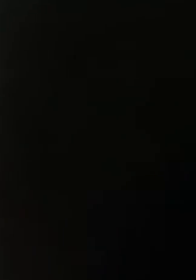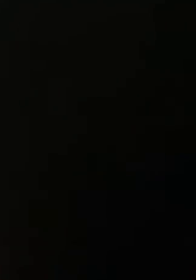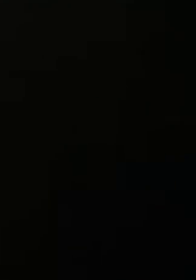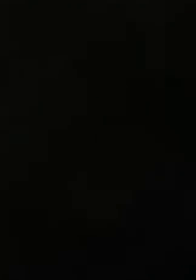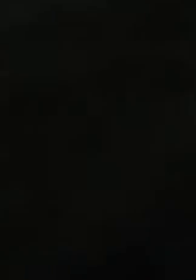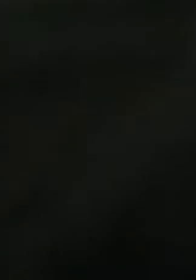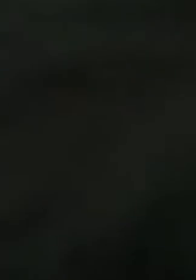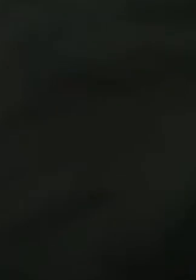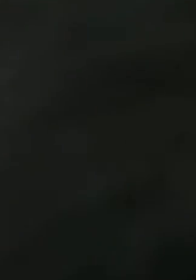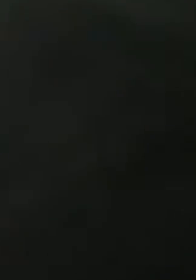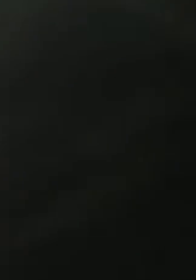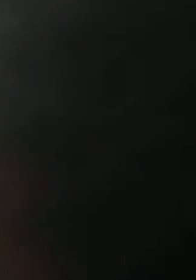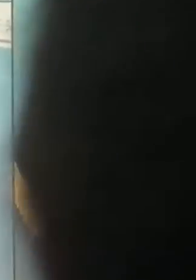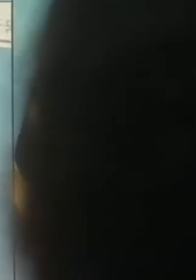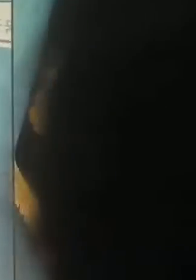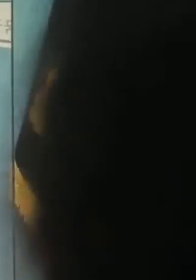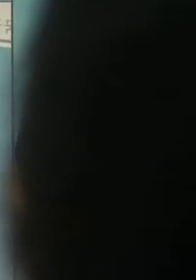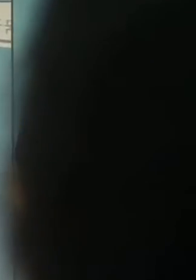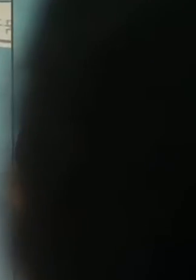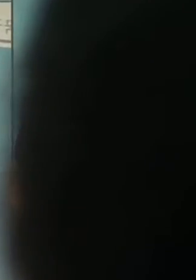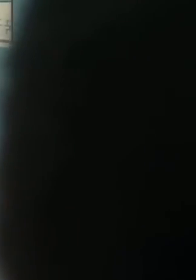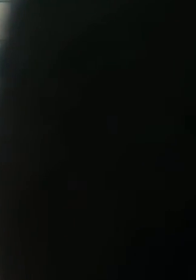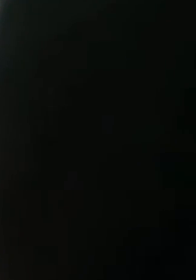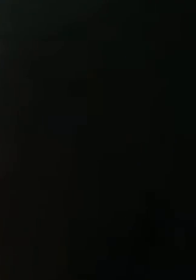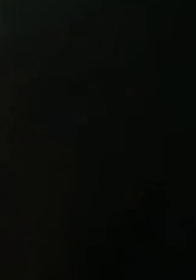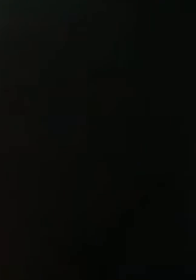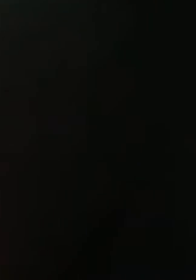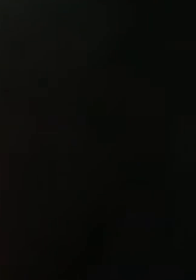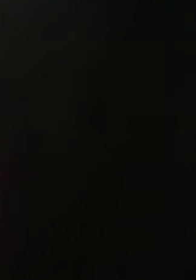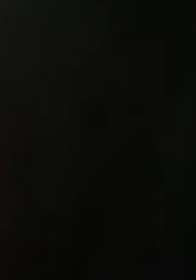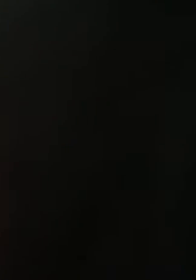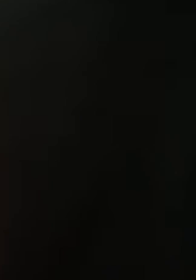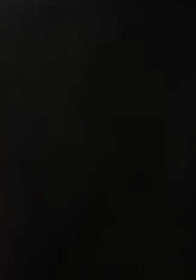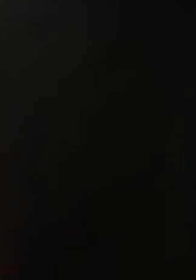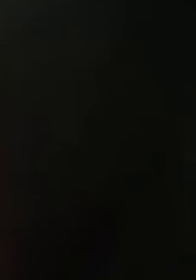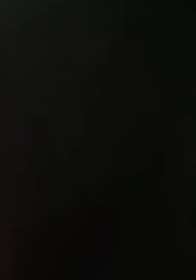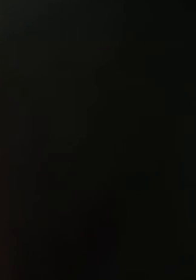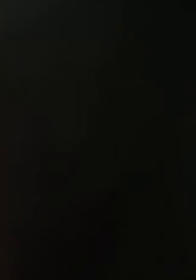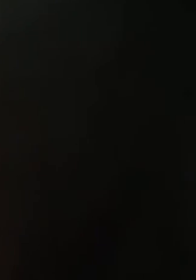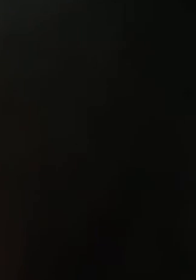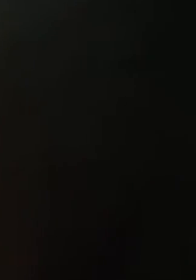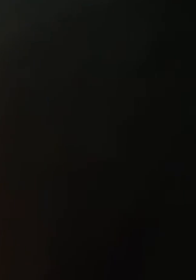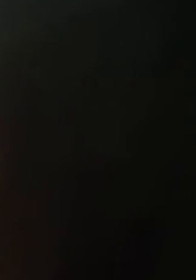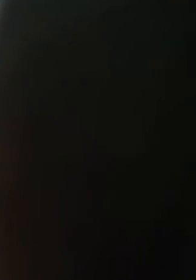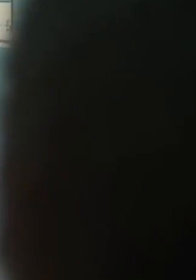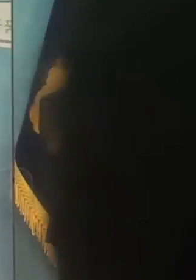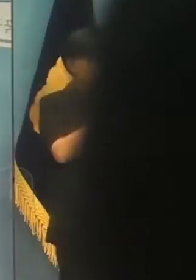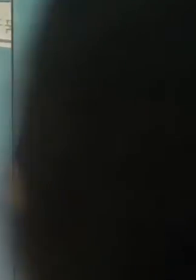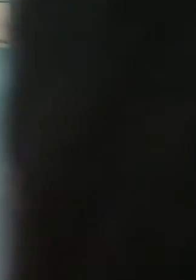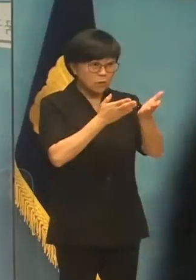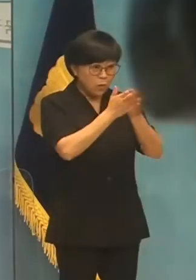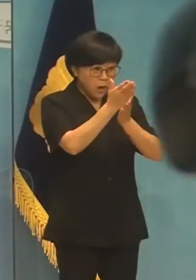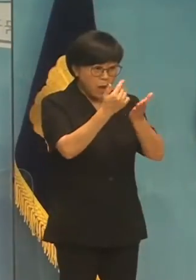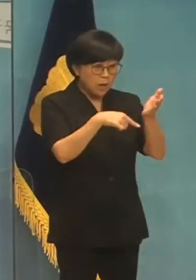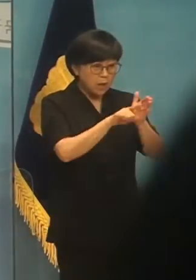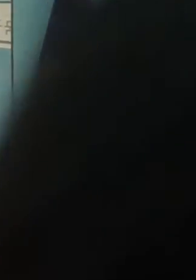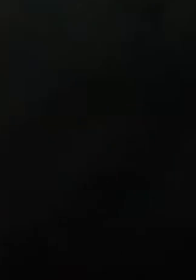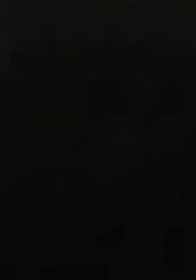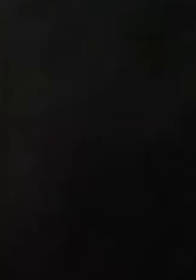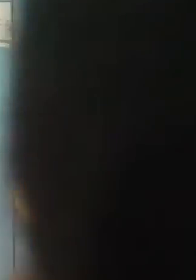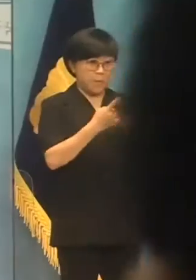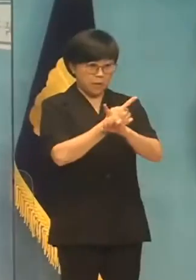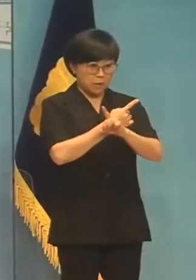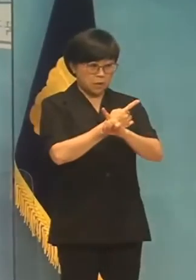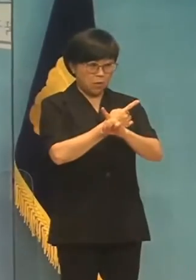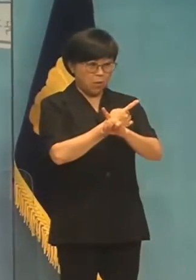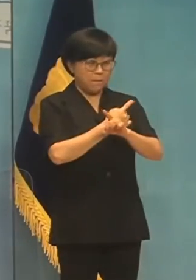9일 국민의힘은 교육위 법안소위가 민주당이 원하는 법안만을 체리하기 위한 통과대로 변질되었다고